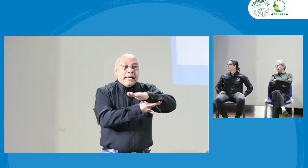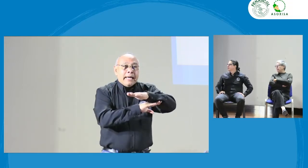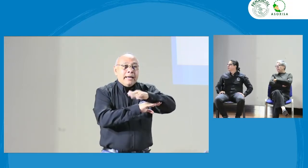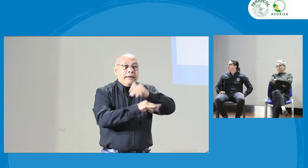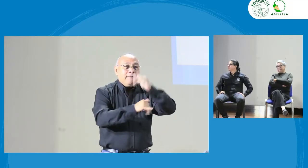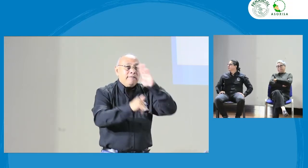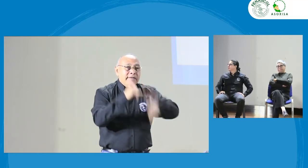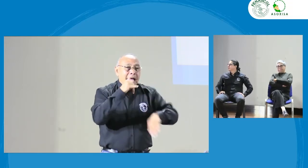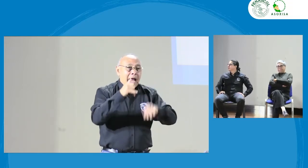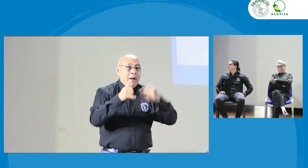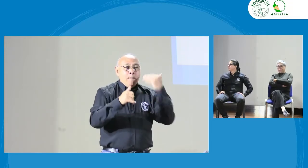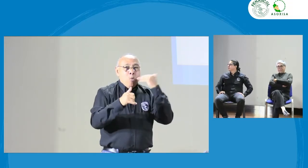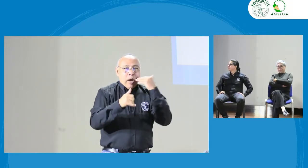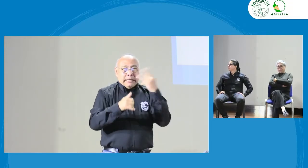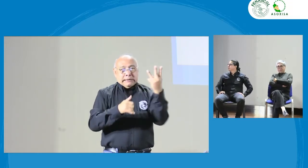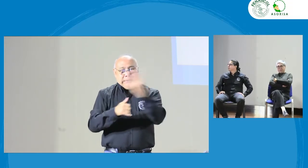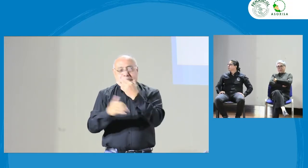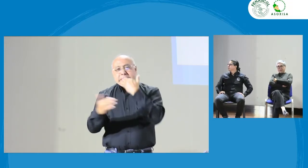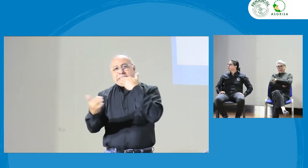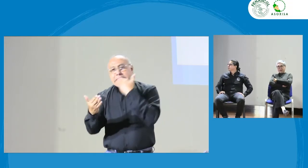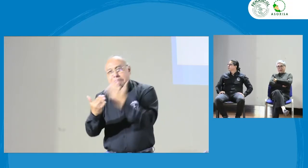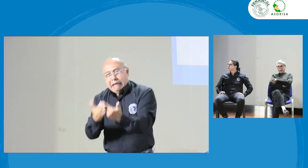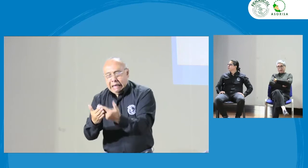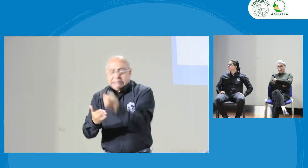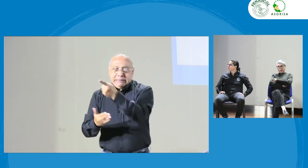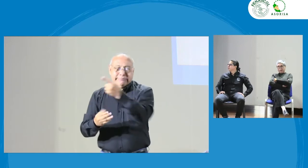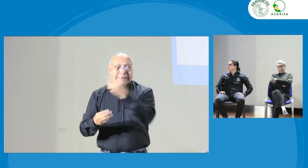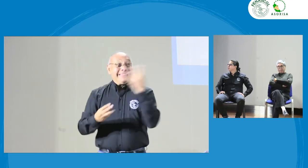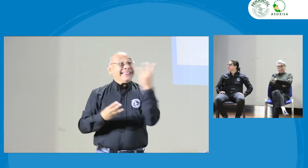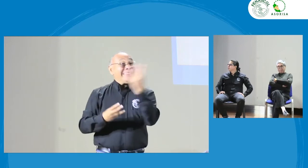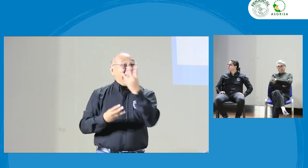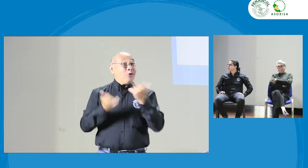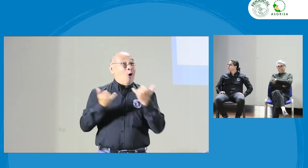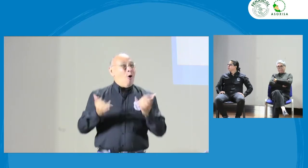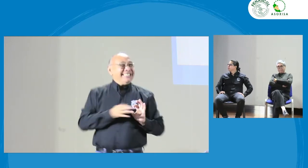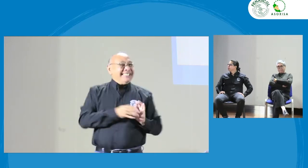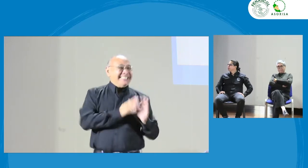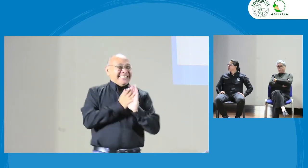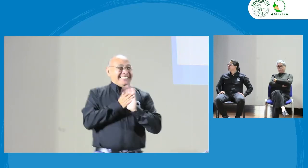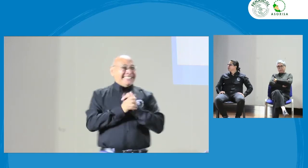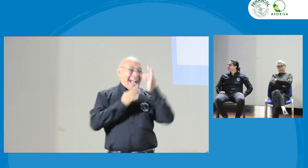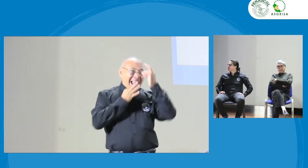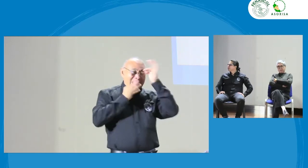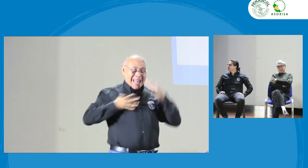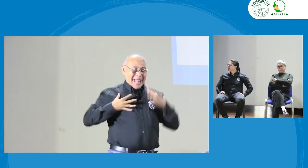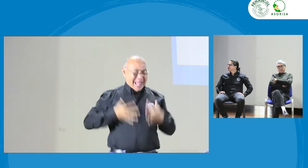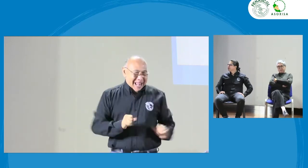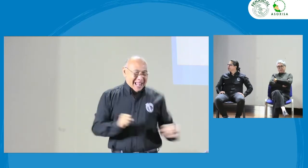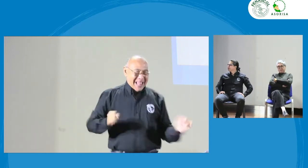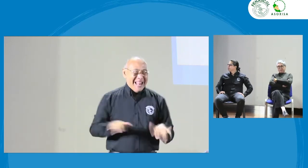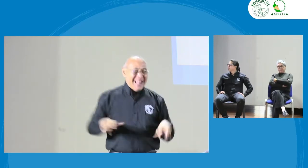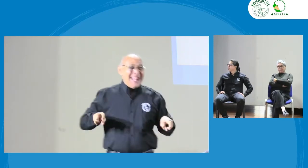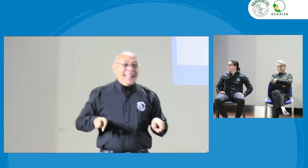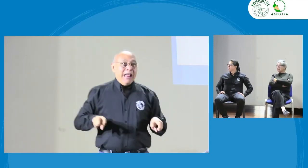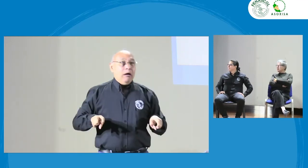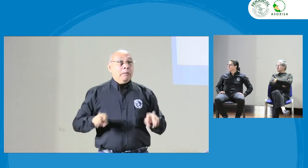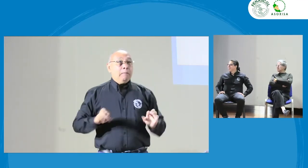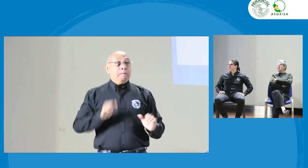que ahora en la tarde, pues, a las tres panelistas que se han organizado para estar